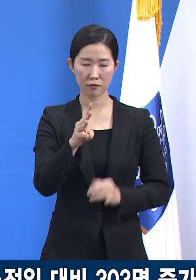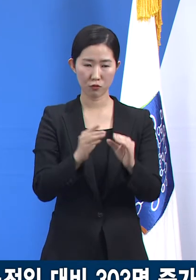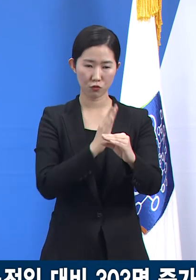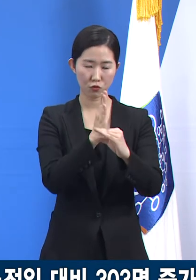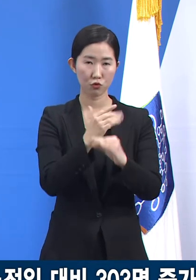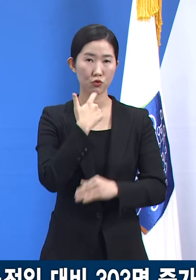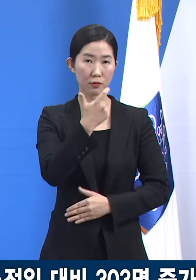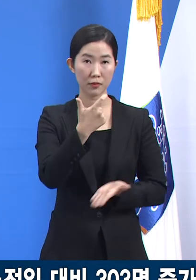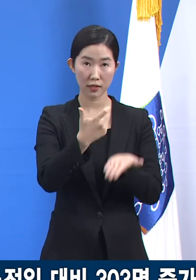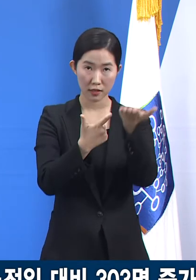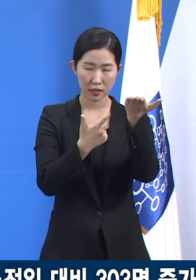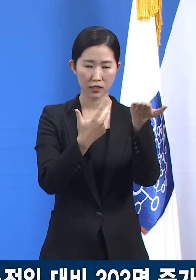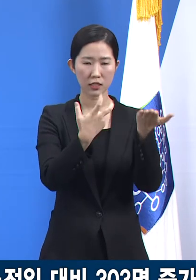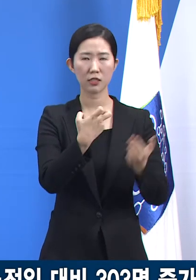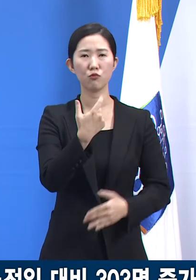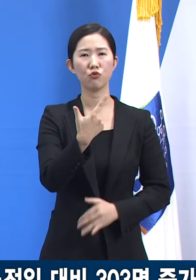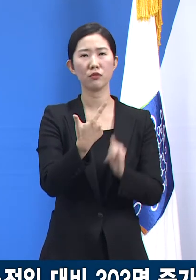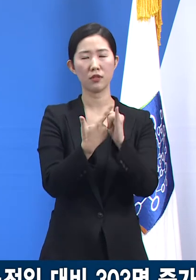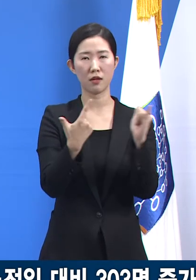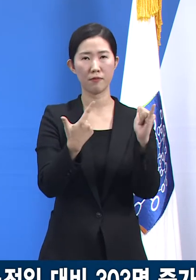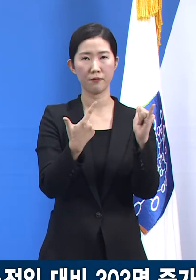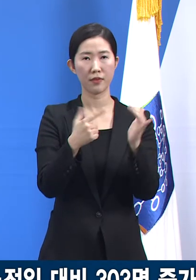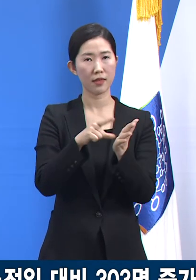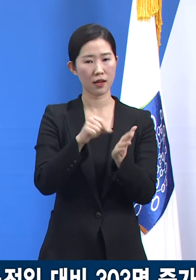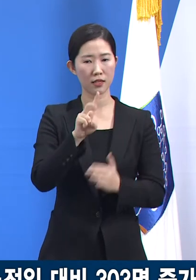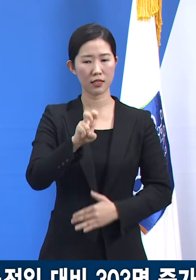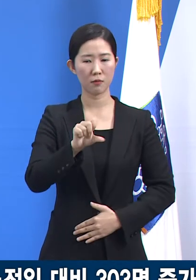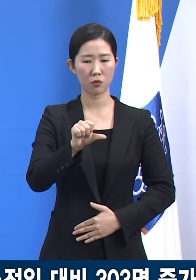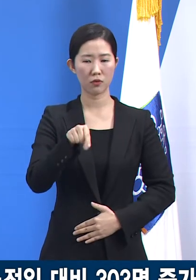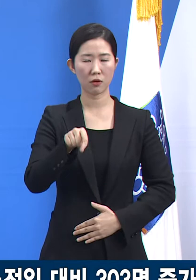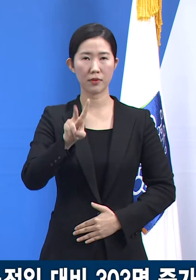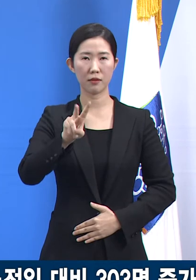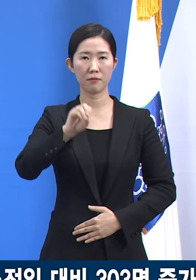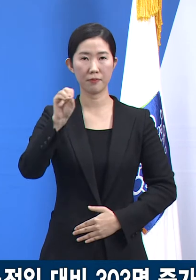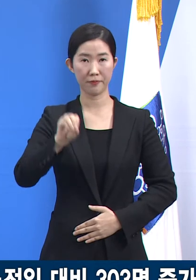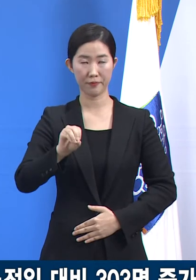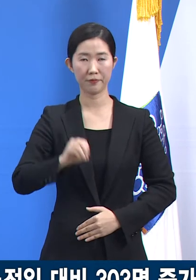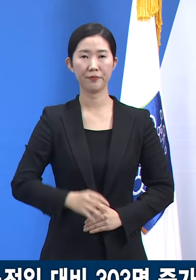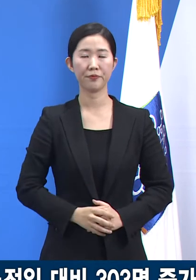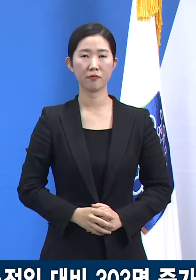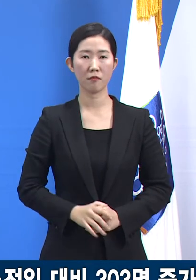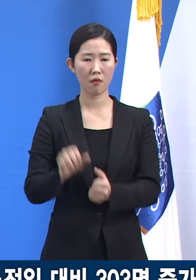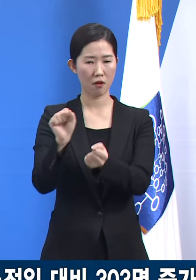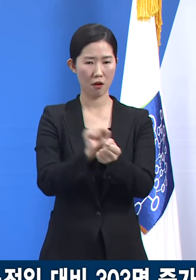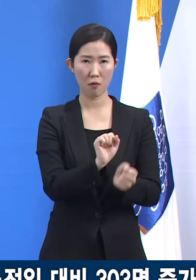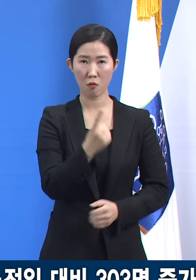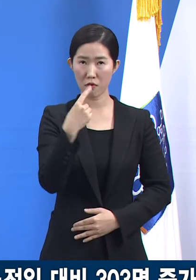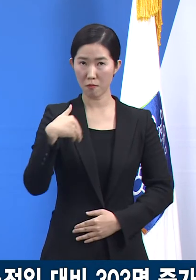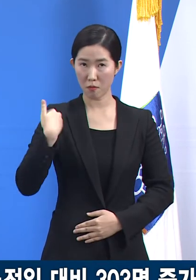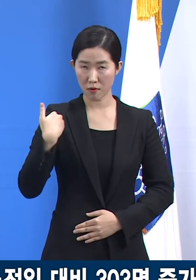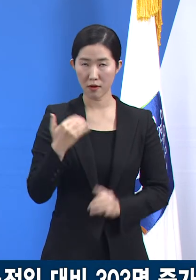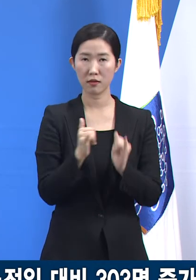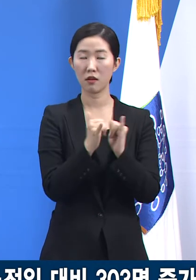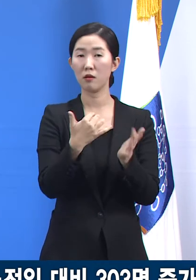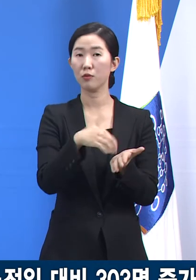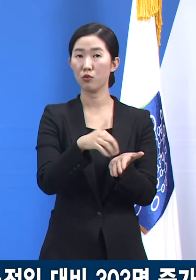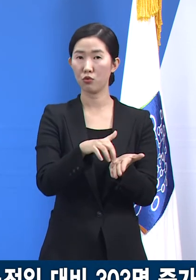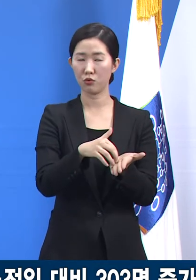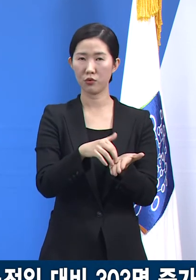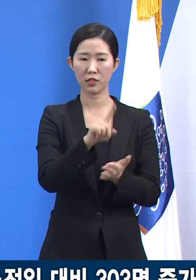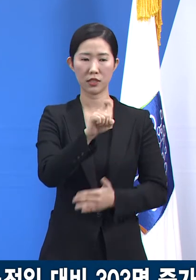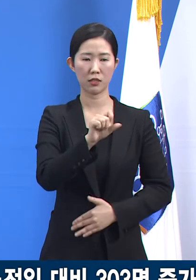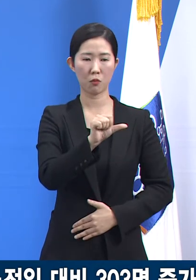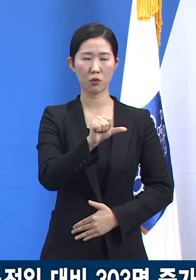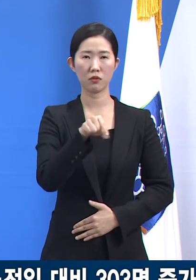76명으로 25.2%를 차지합니다. 감염 경로를 알 수 없는 확진자는 15